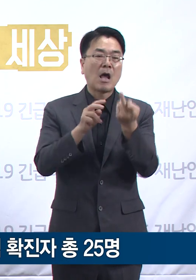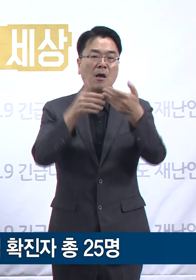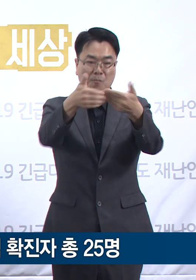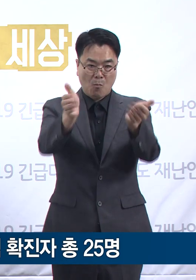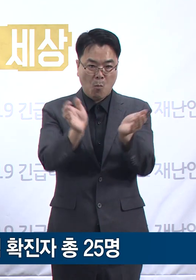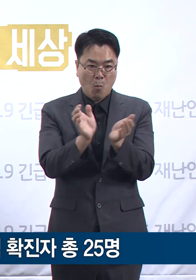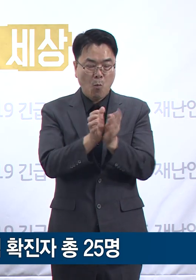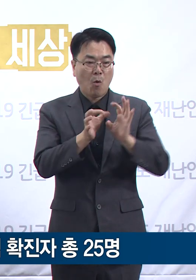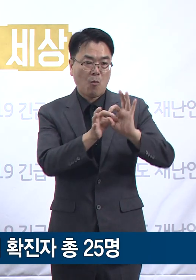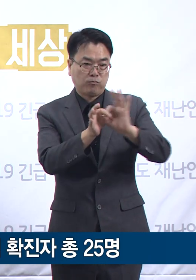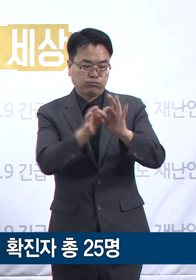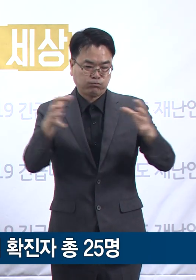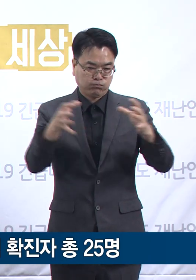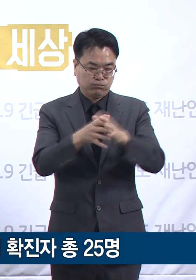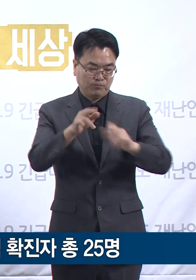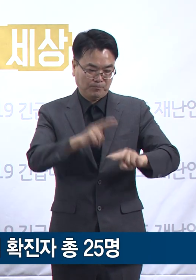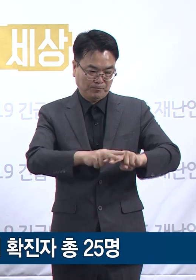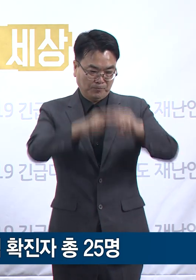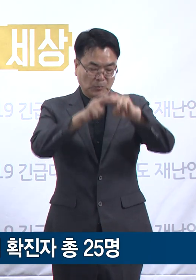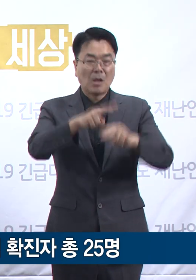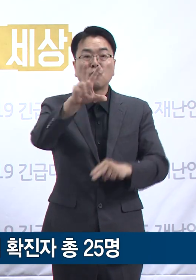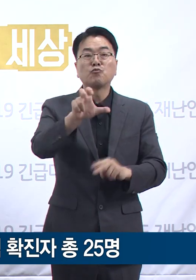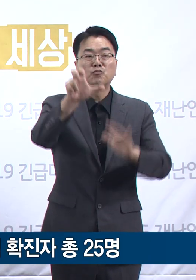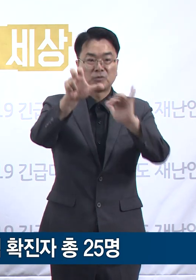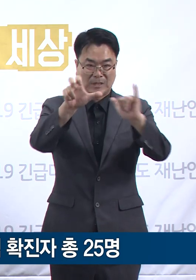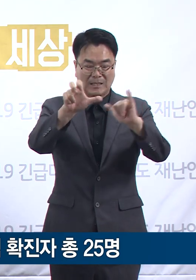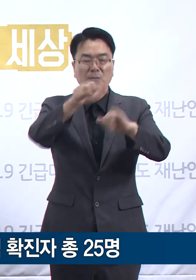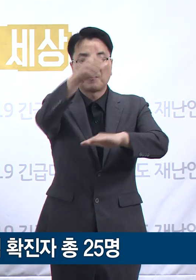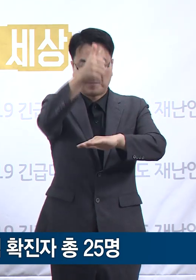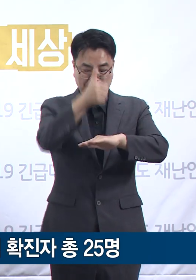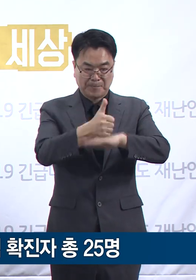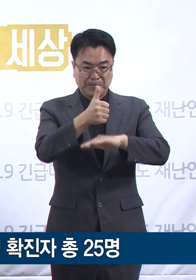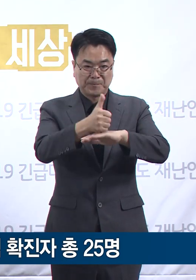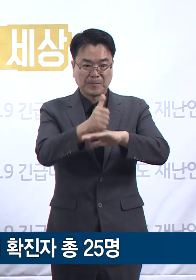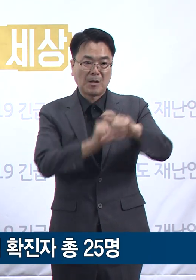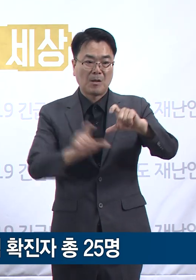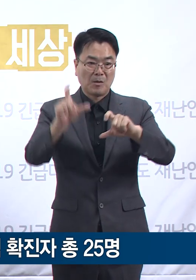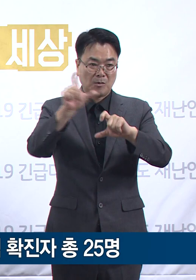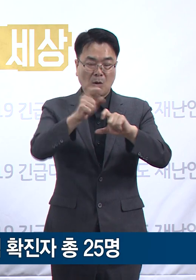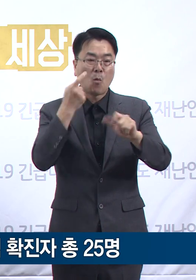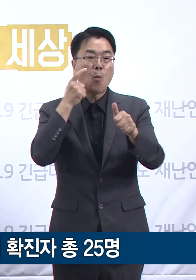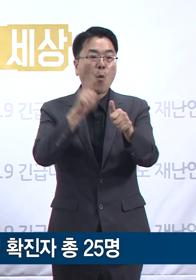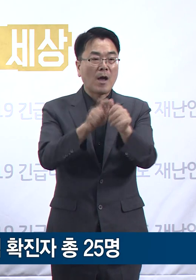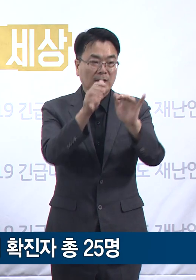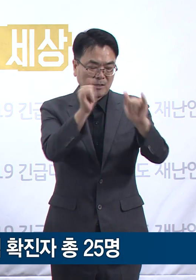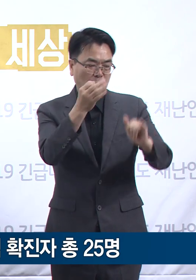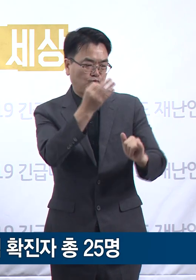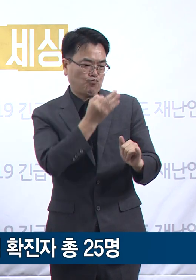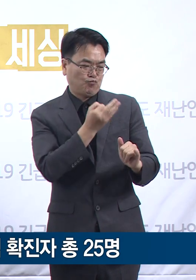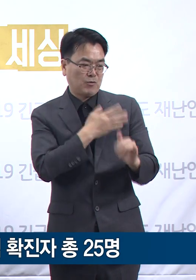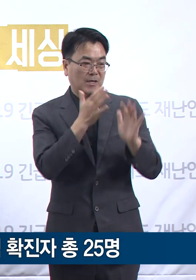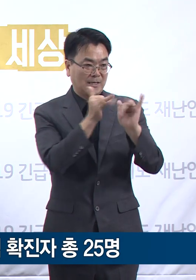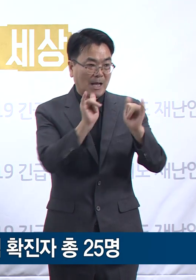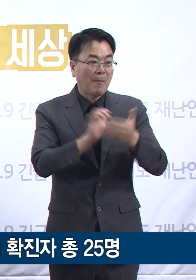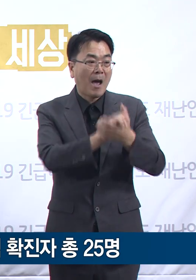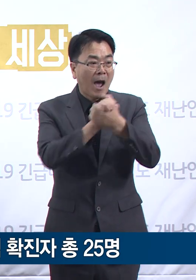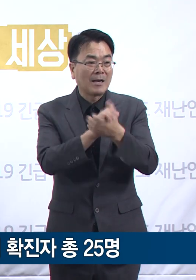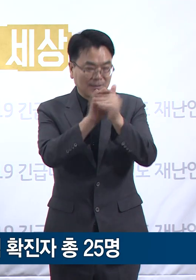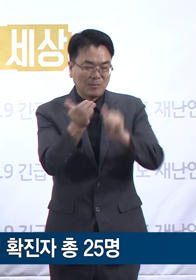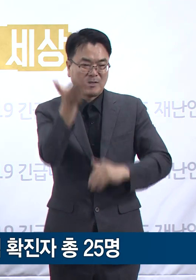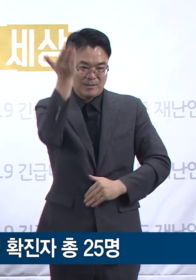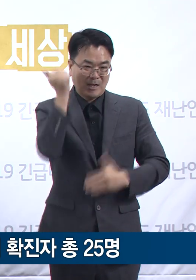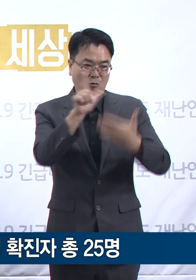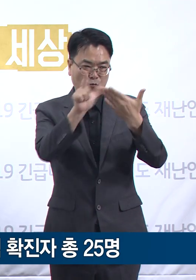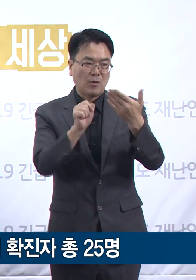누적 확진자는 총 25명으로 늘어났습니다. 추가 확진자는 부천 확진자의 지인으로 9월 10일 접촉했던 것으로